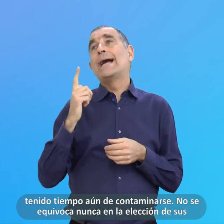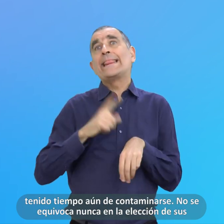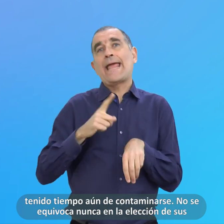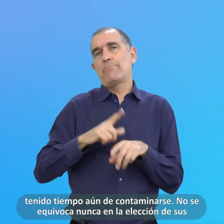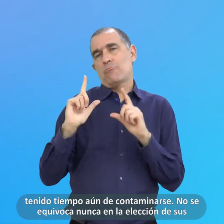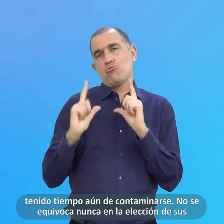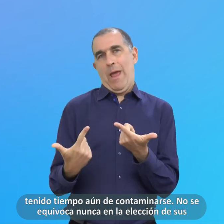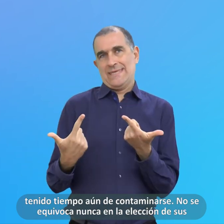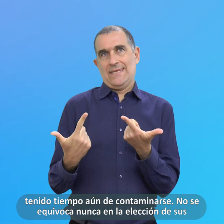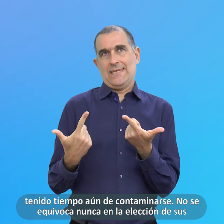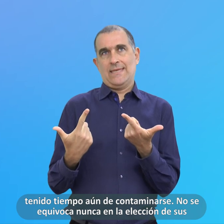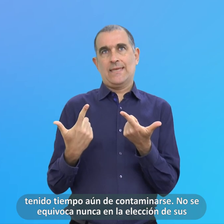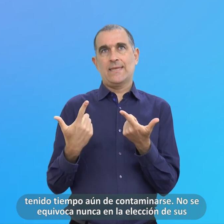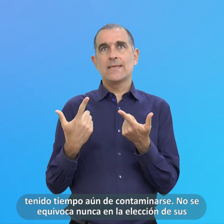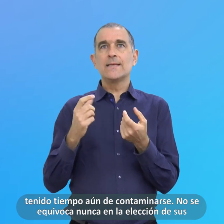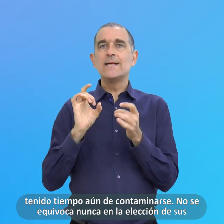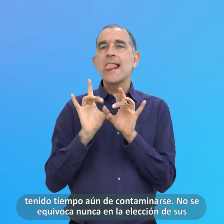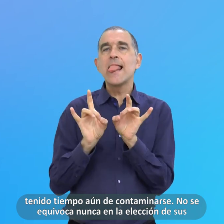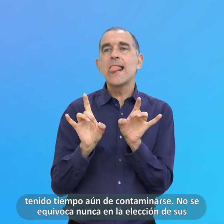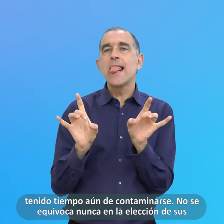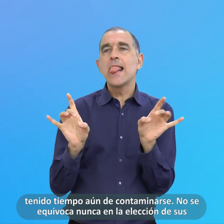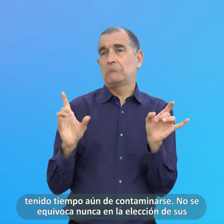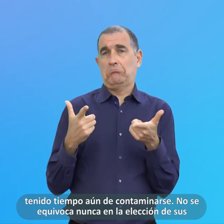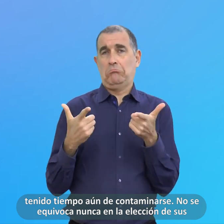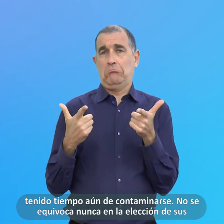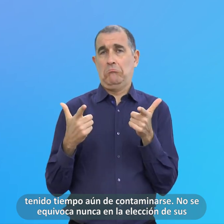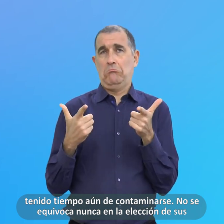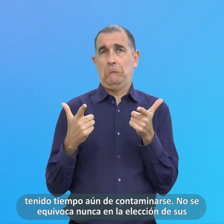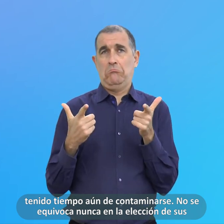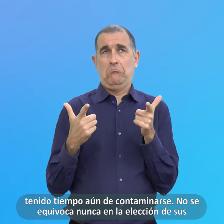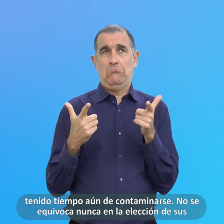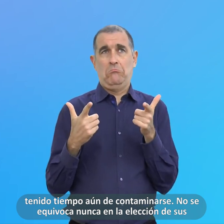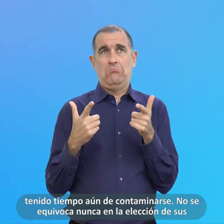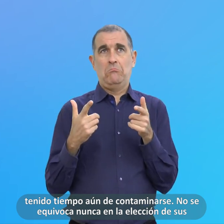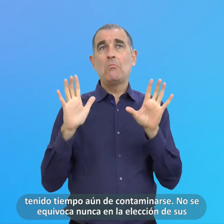No Se Equivoca Nunca En La Elección De Sus Propios Maestros